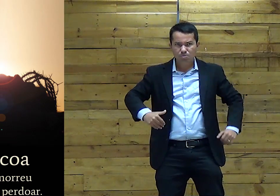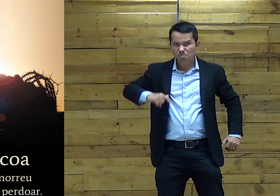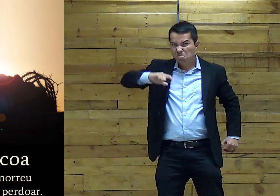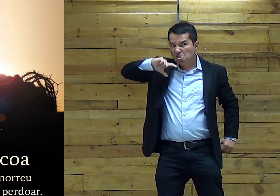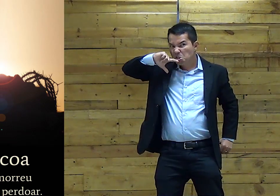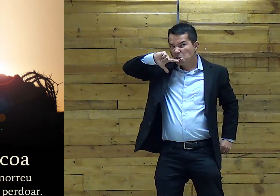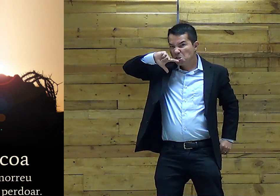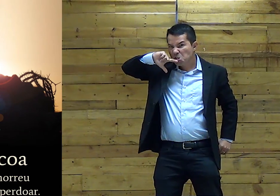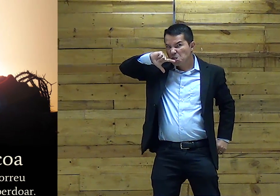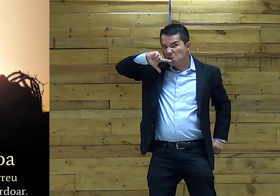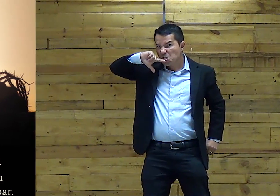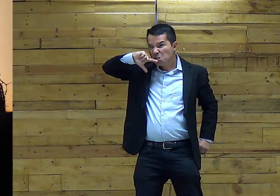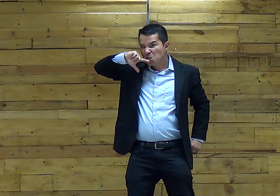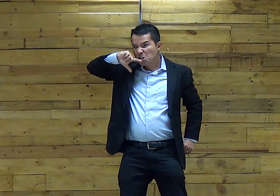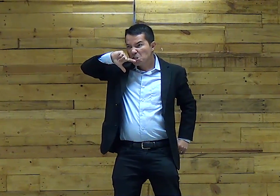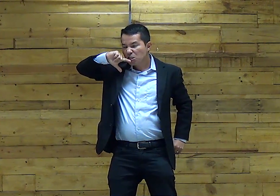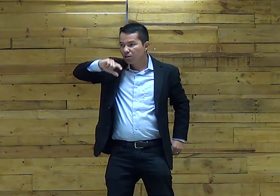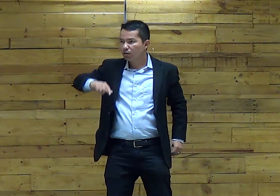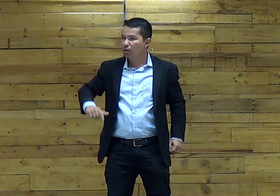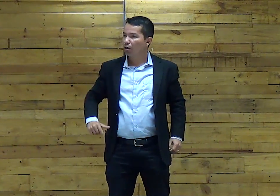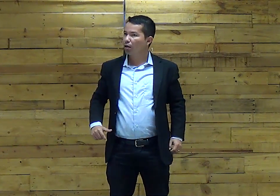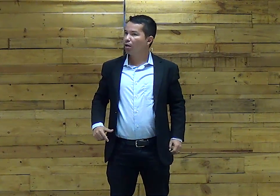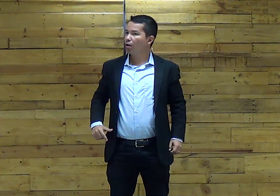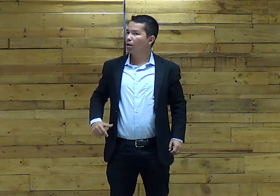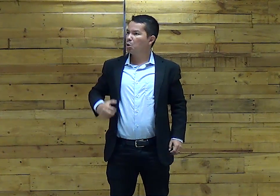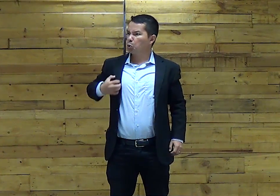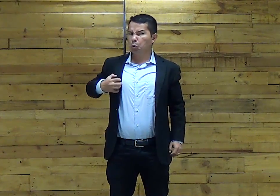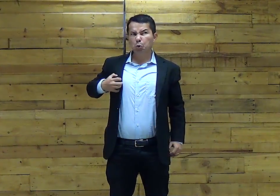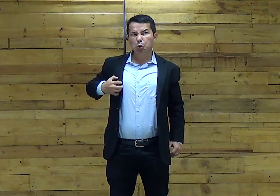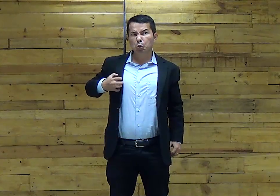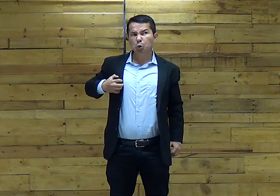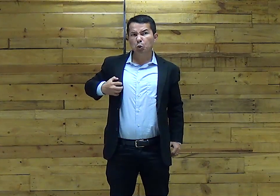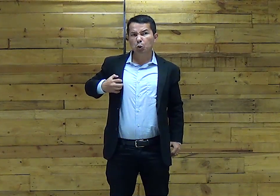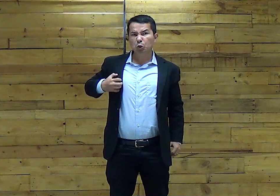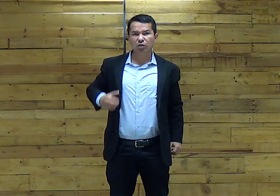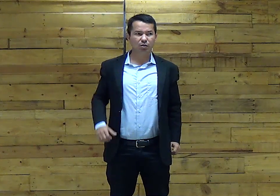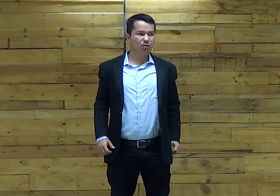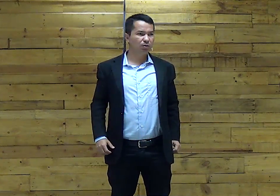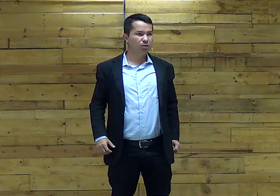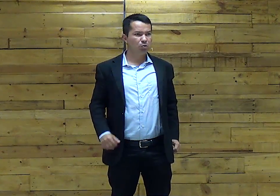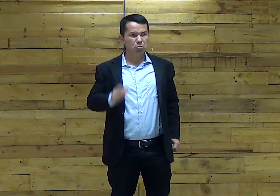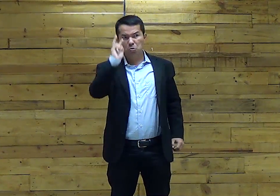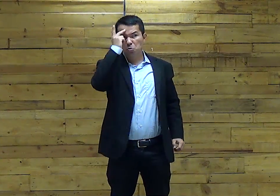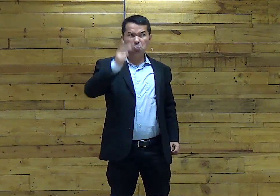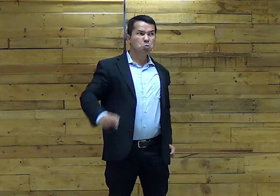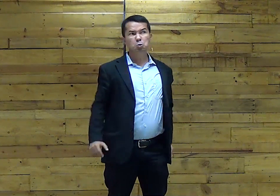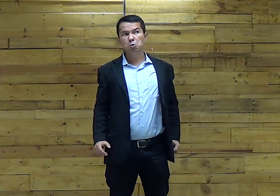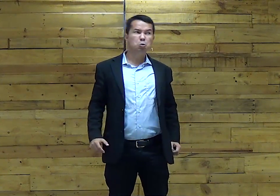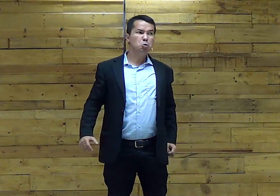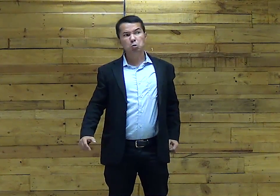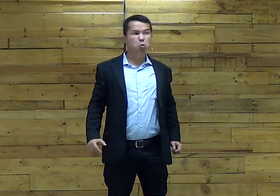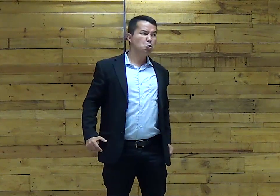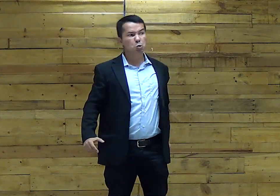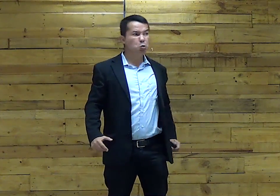dentro de nós Há realmente algo Que é ruim Realmente